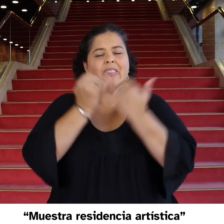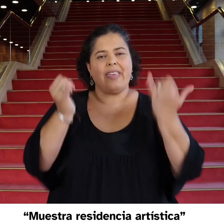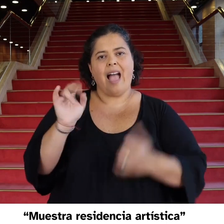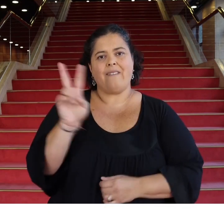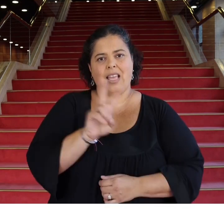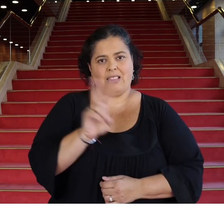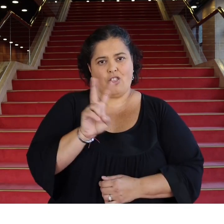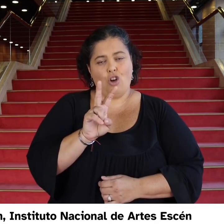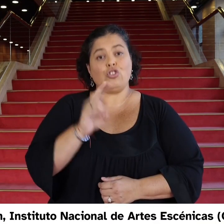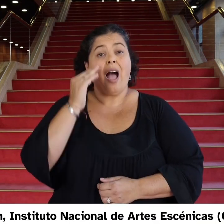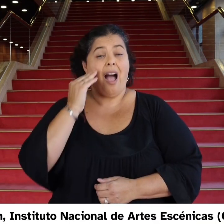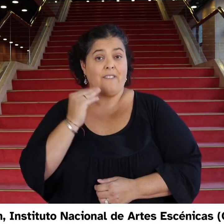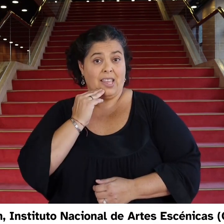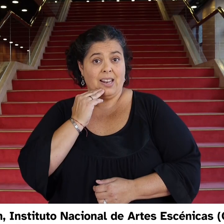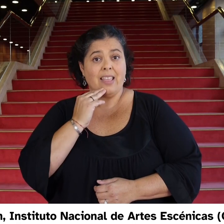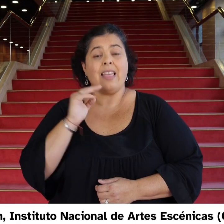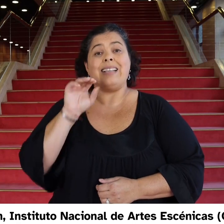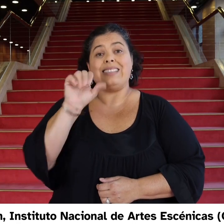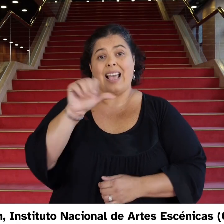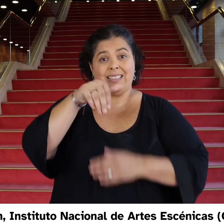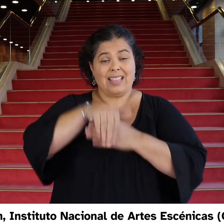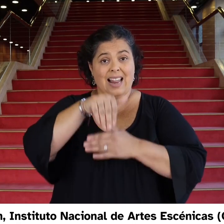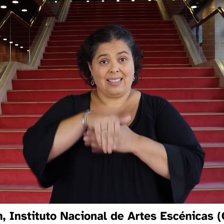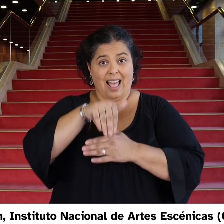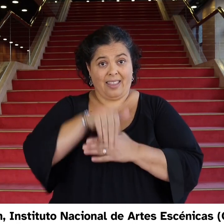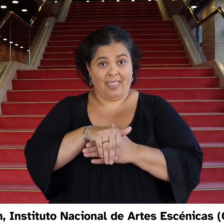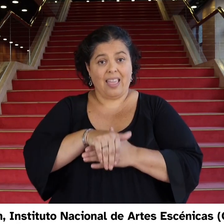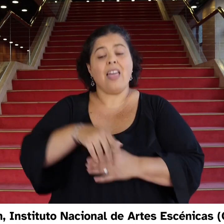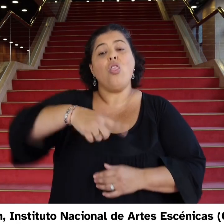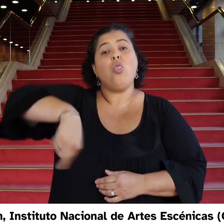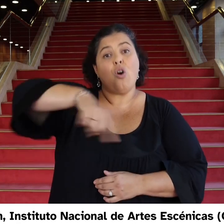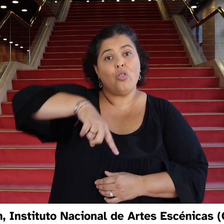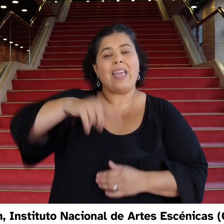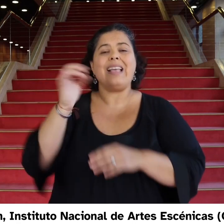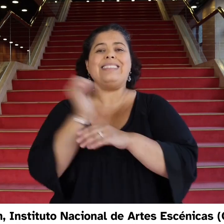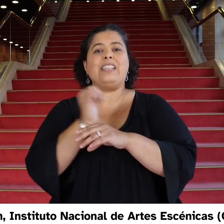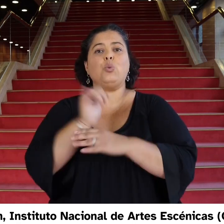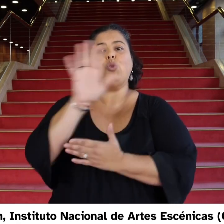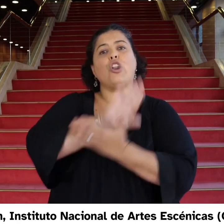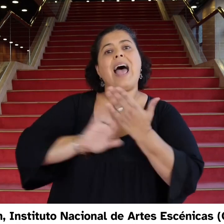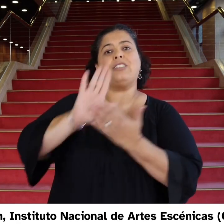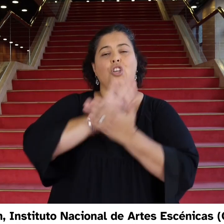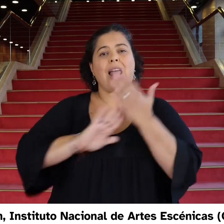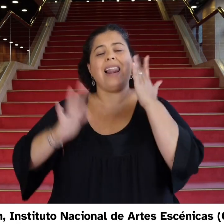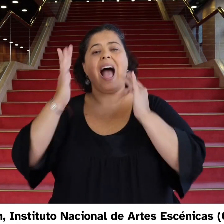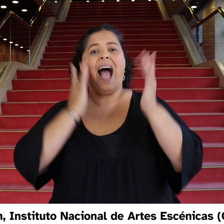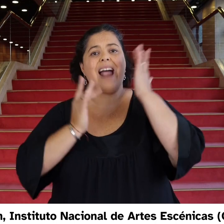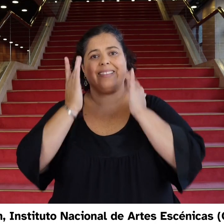22 de abril, 18 horas, Instituto Nacional de Artes Escénicas en Ciudad